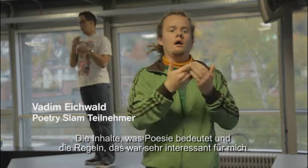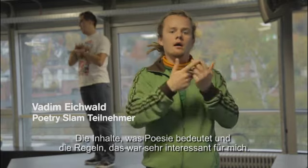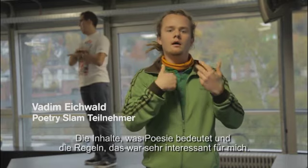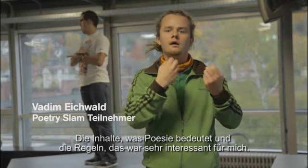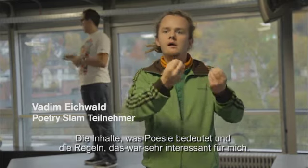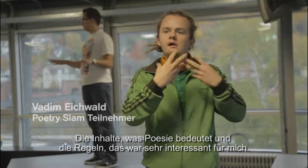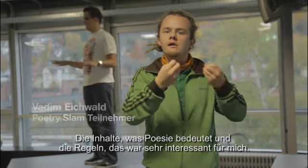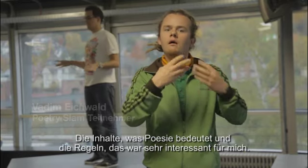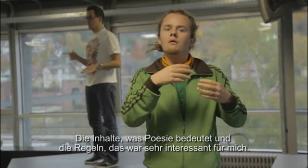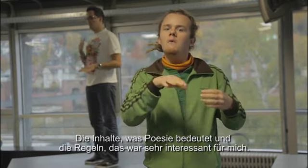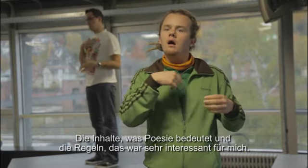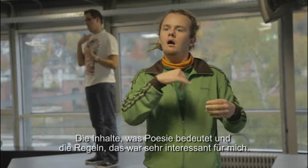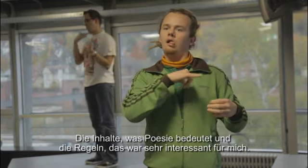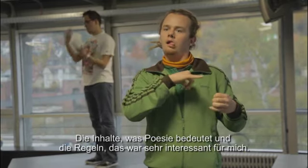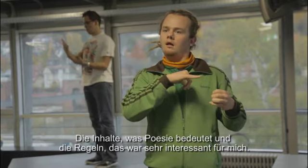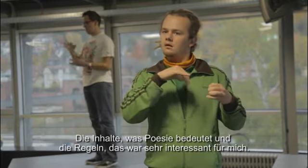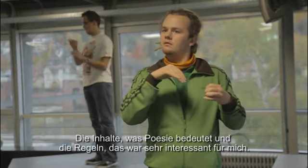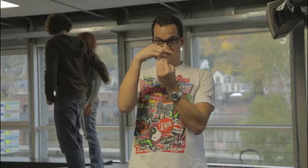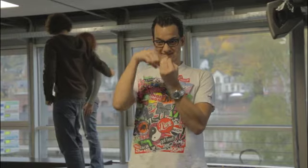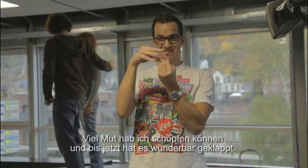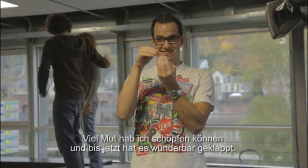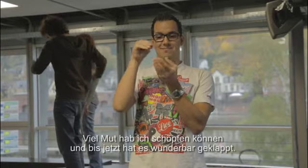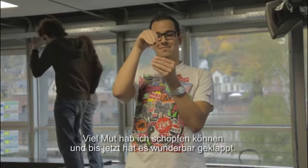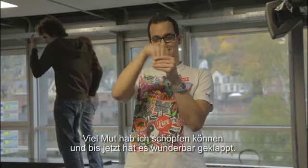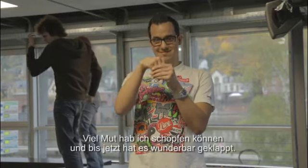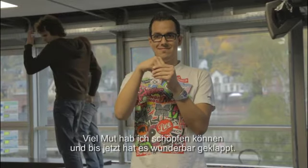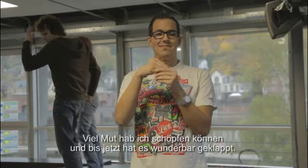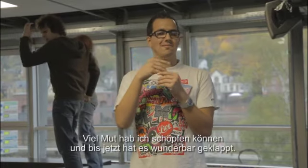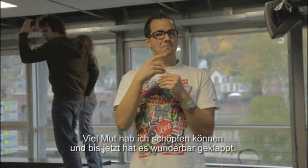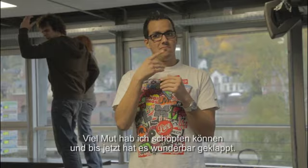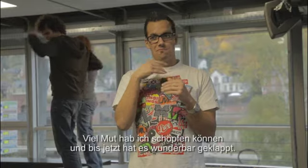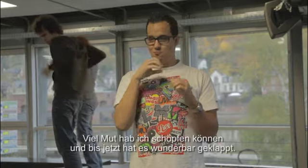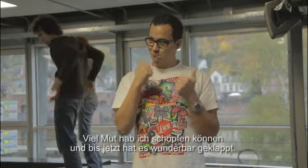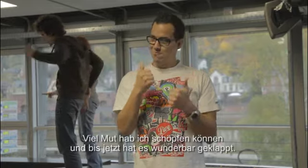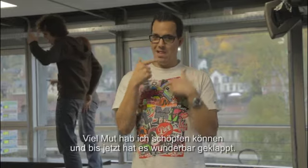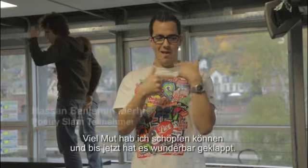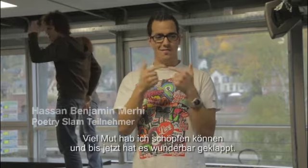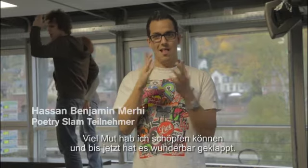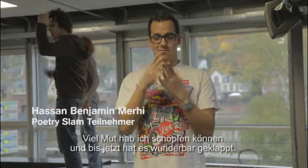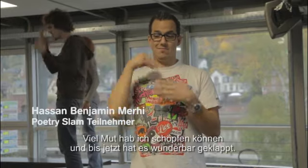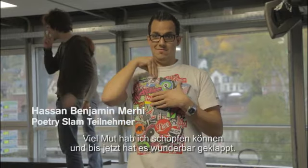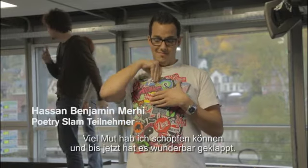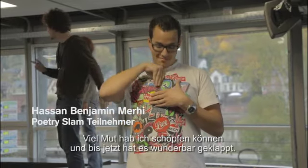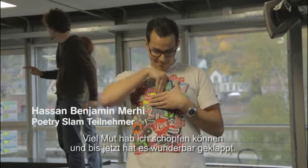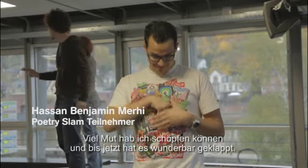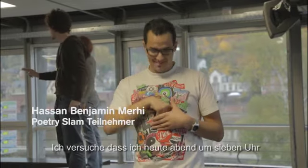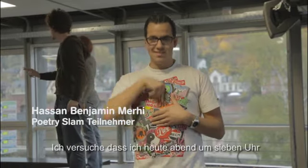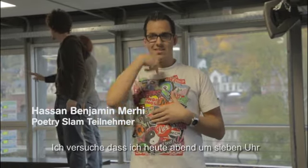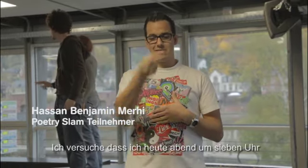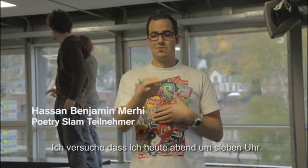was Poesie bedeutet und die Regeln, das war sehr interessant für mich. Hassan Benjamin Meri. Viel Mut habe ich schöpfen können und bis jetzt hat es wunderbar